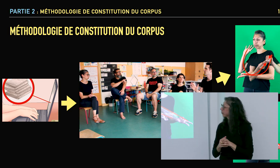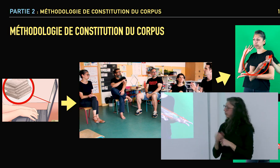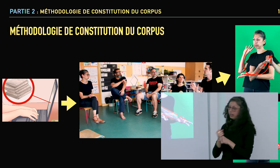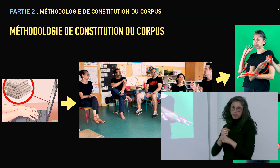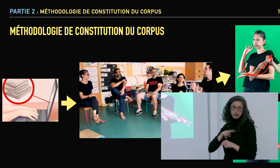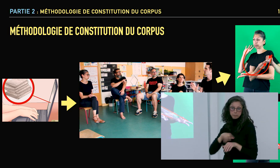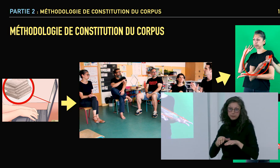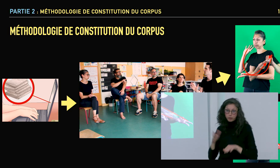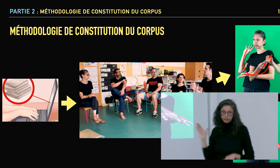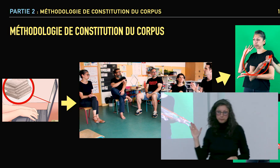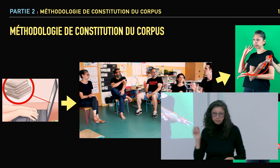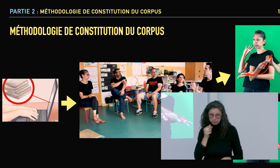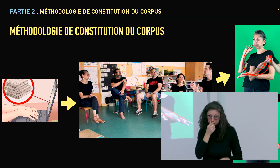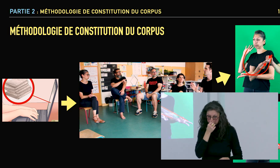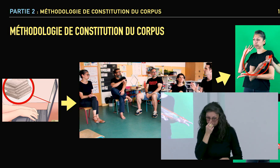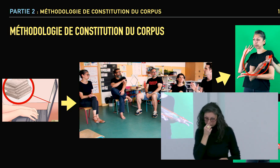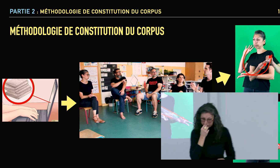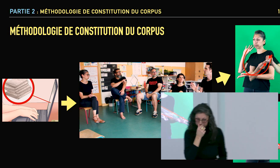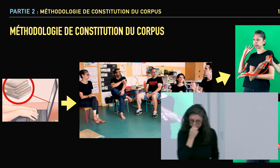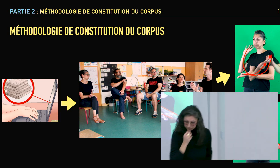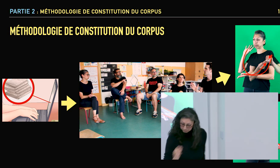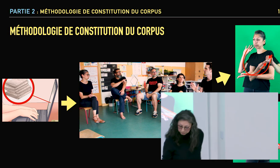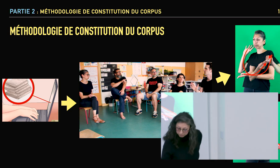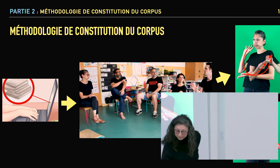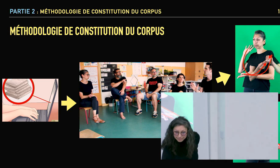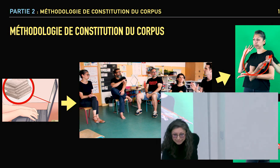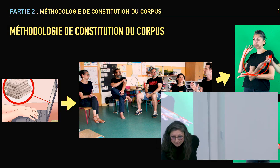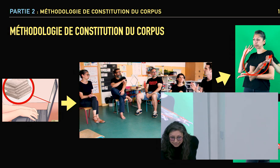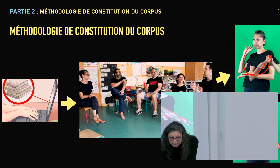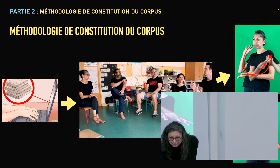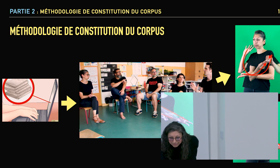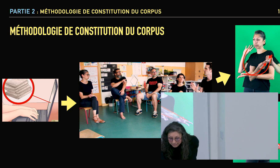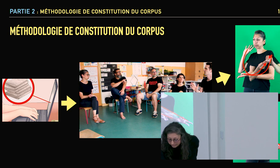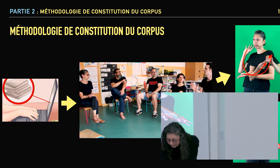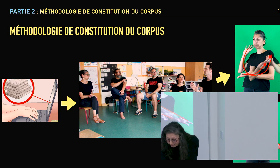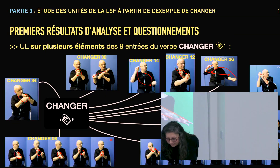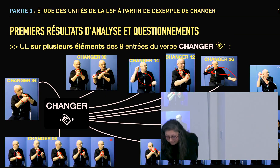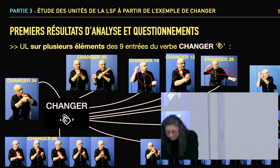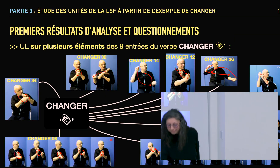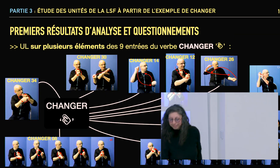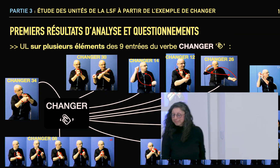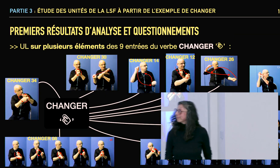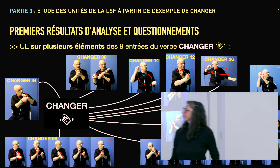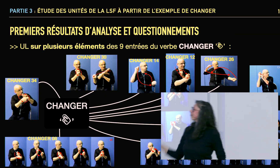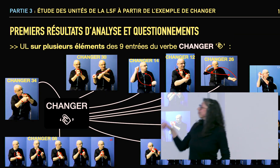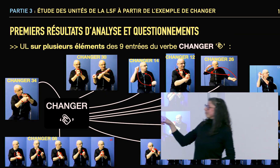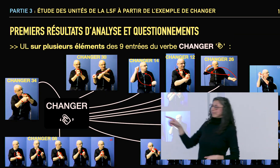travers de l'outil Photoshop. Et voici donc toute la méthode de travail par laquelle je suis passé pour ma recherche.